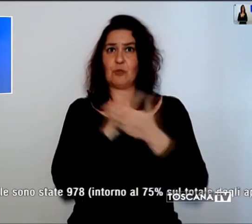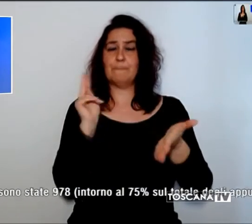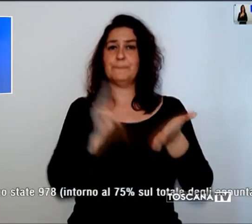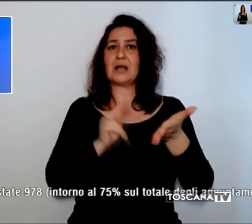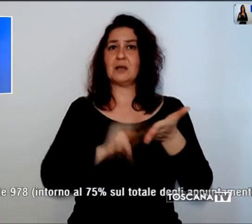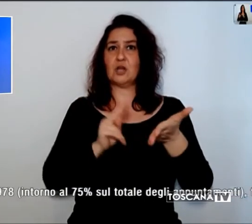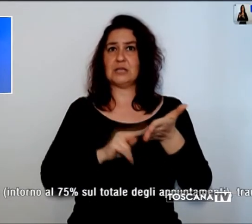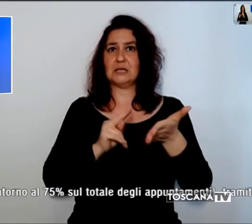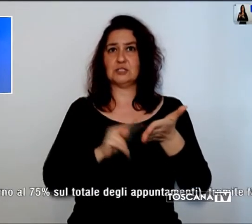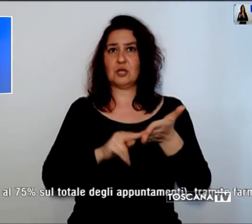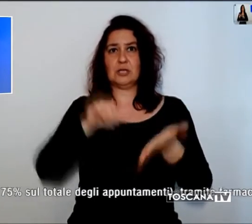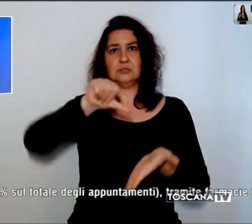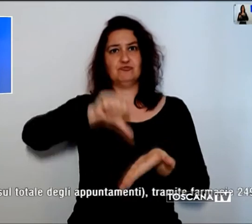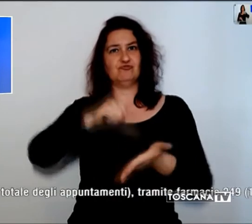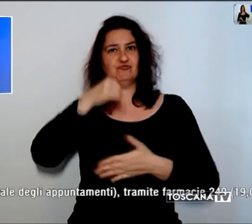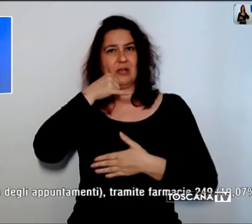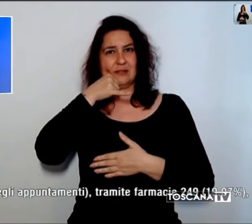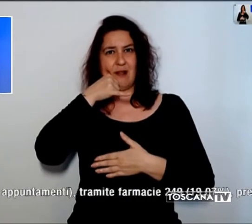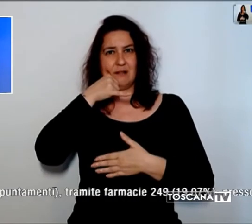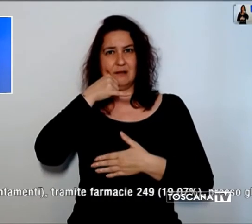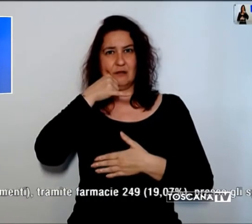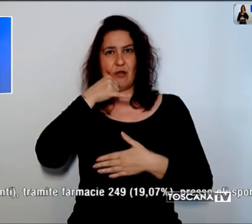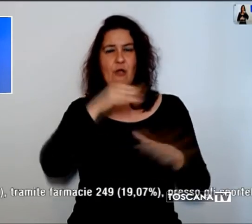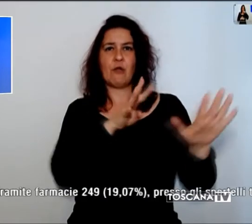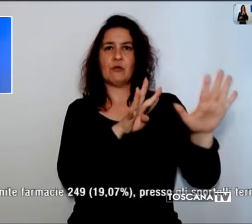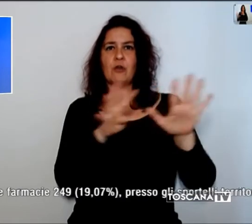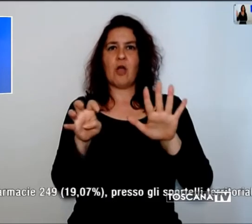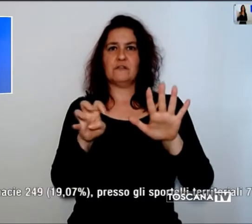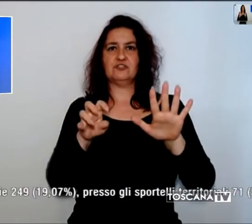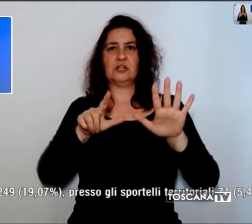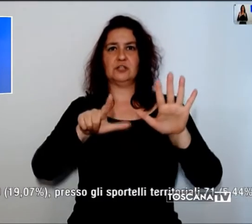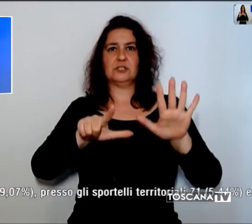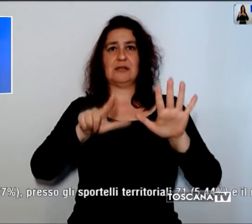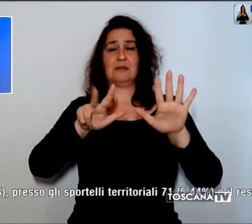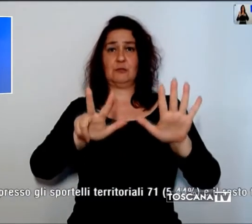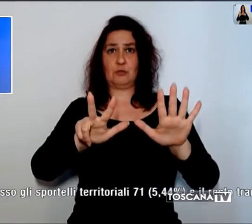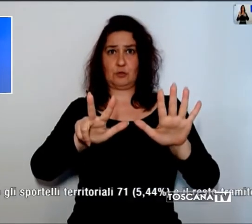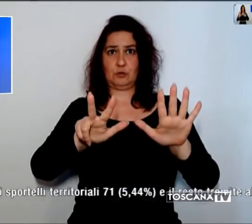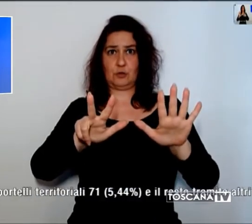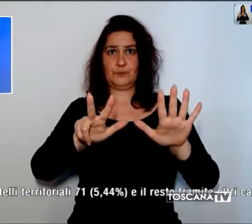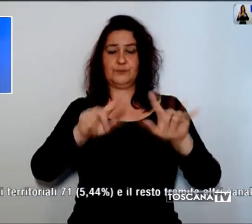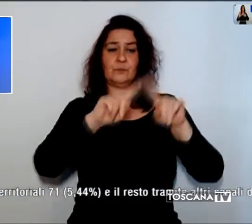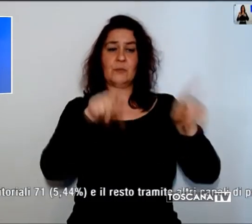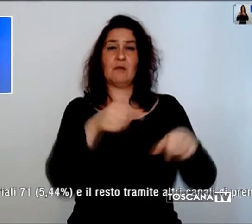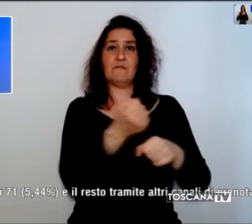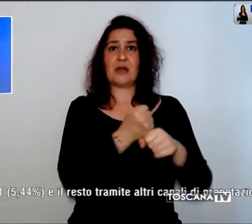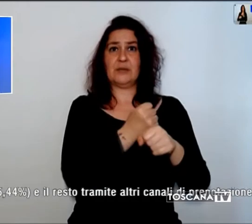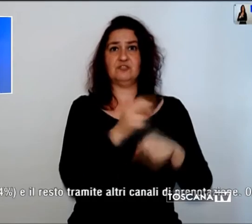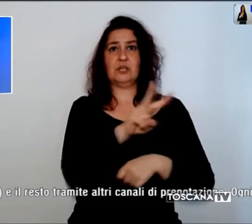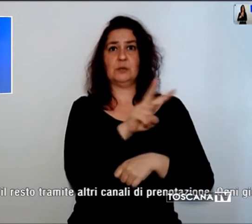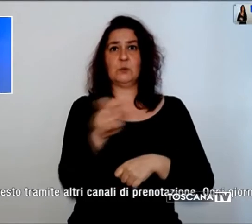center aziendale sono state 978 tramite farmacie 249